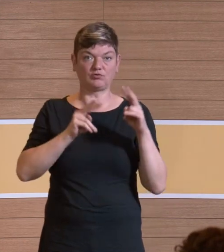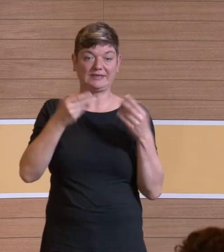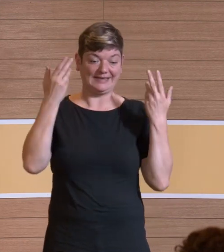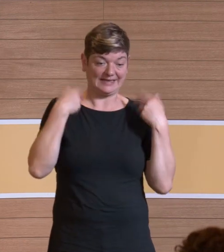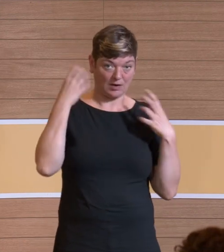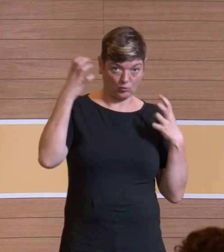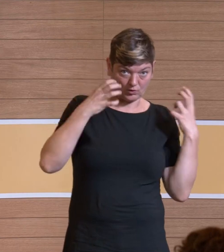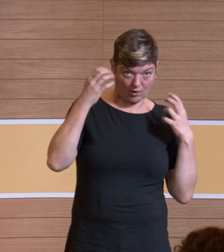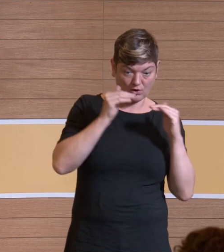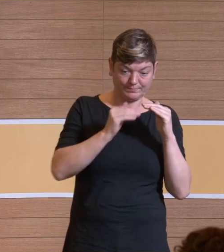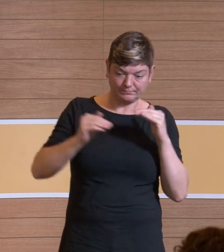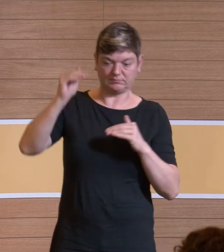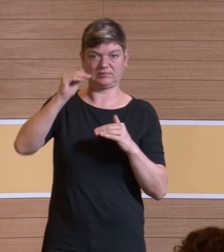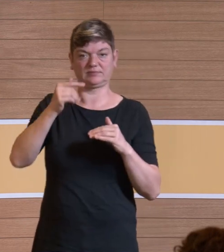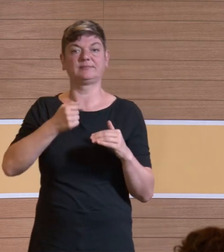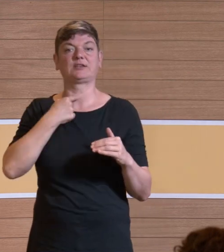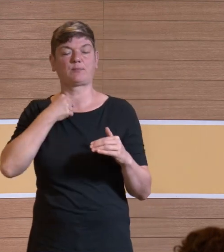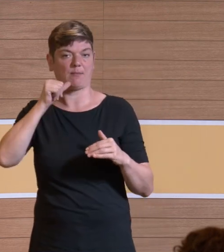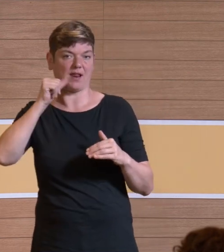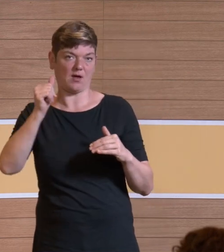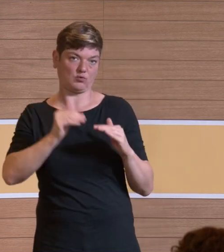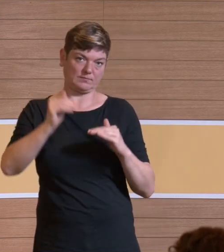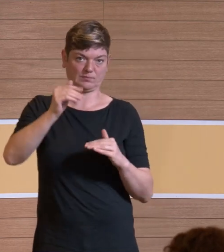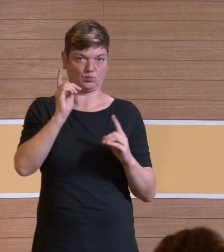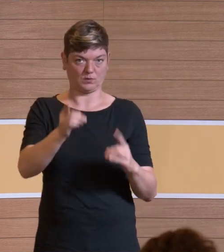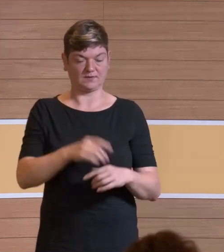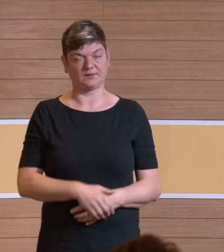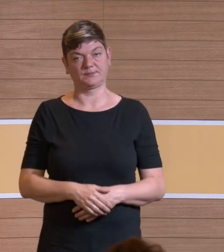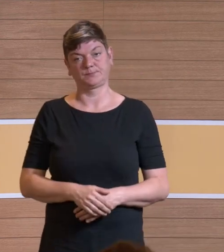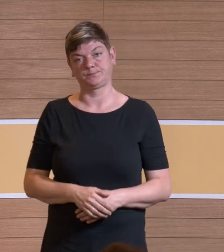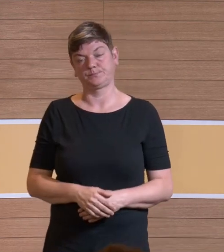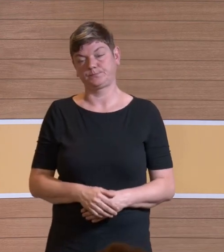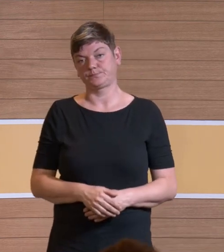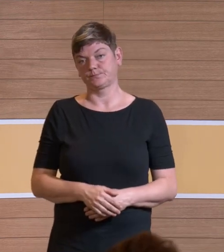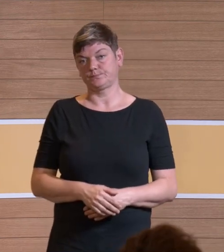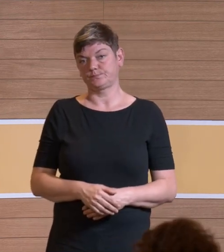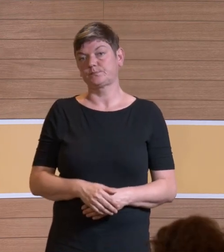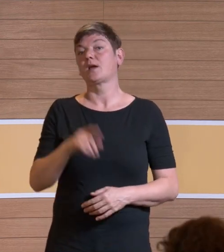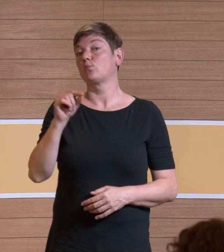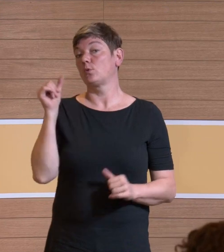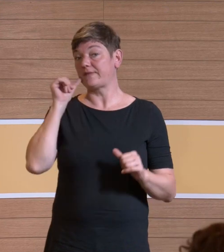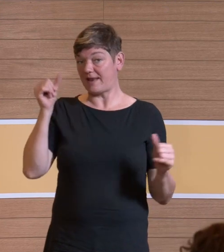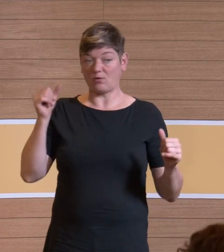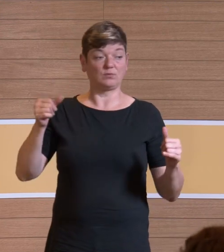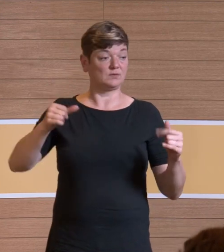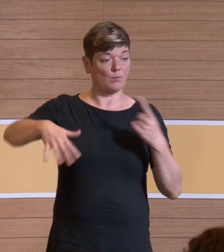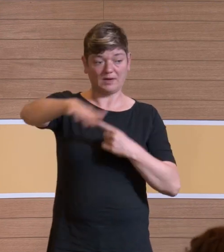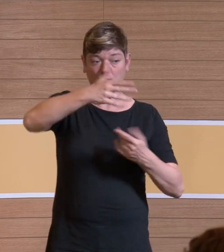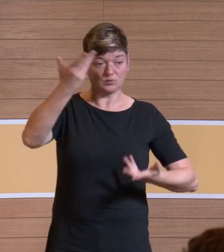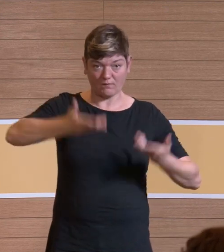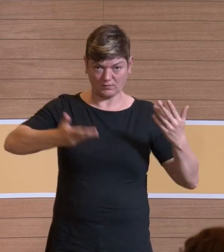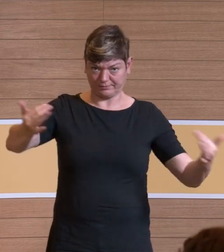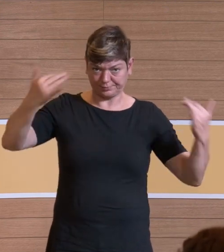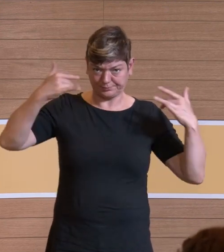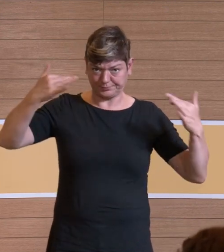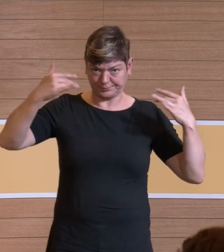Hintergrundbelastung und der Sprache sein, damit ich mich überhaupt noch verständlich mache. Das heißt, wenn es relativ laut ist im OP-Raum, muss ich was